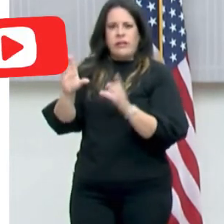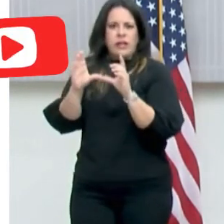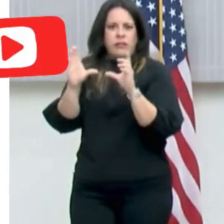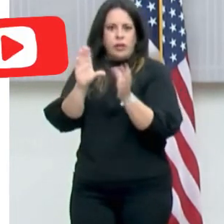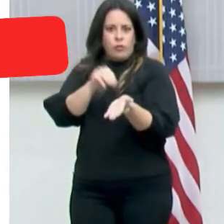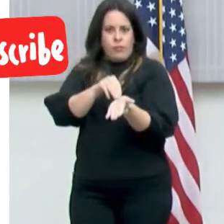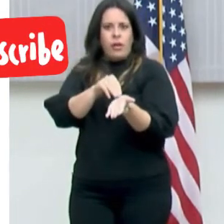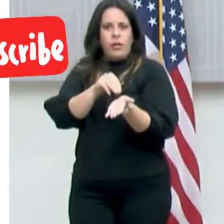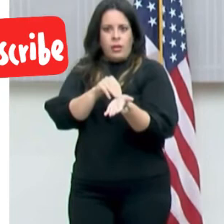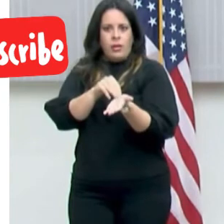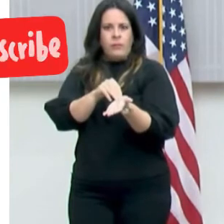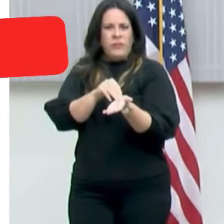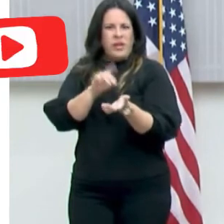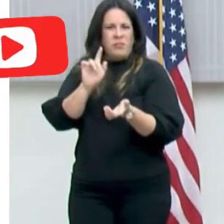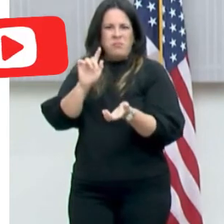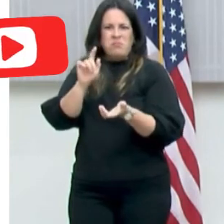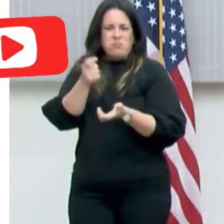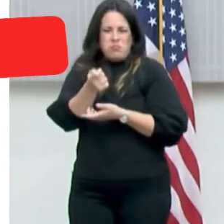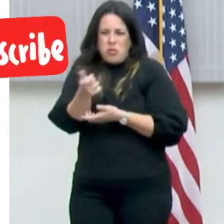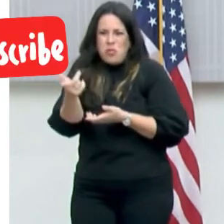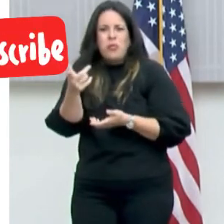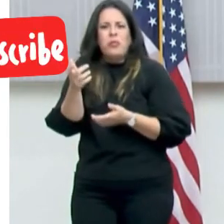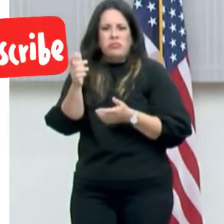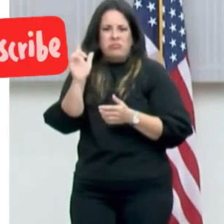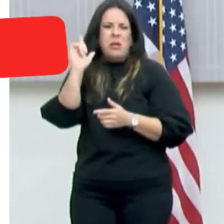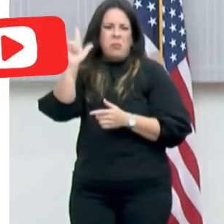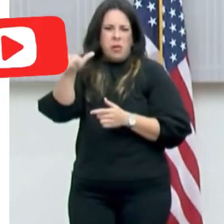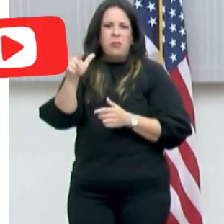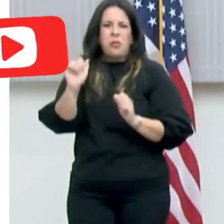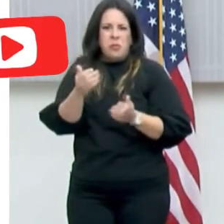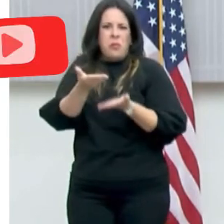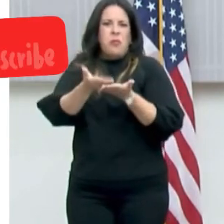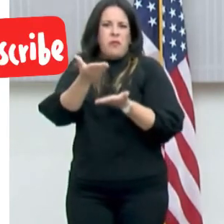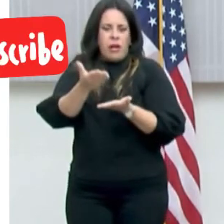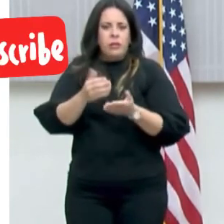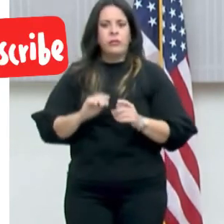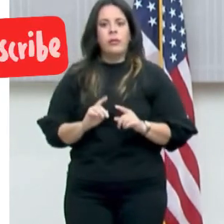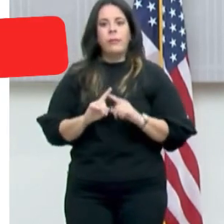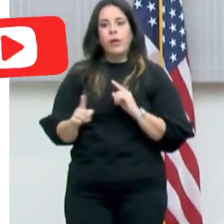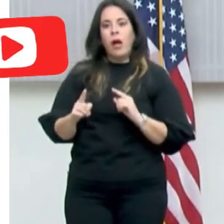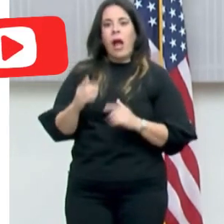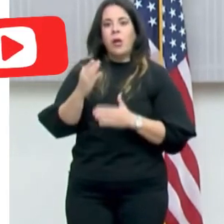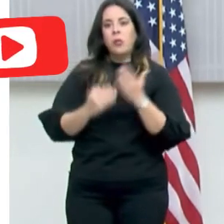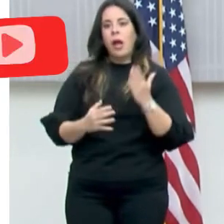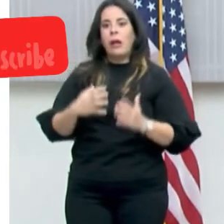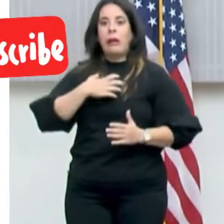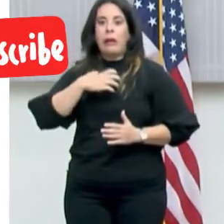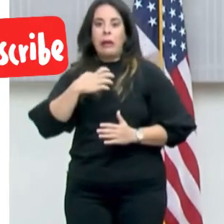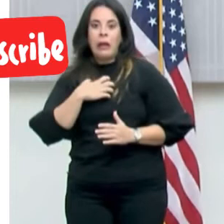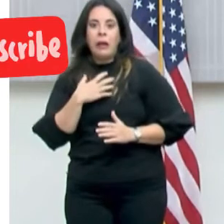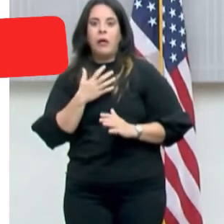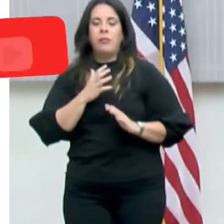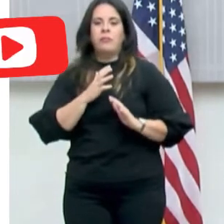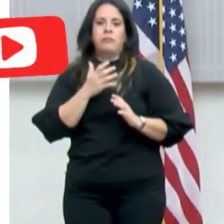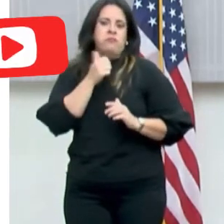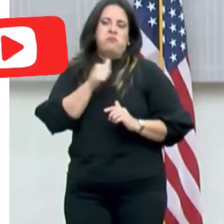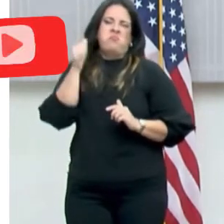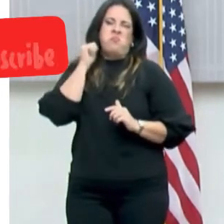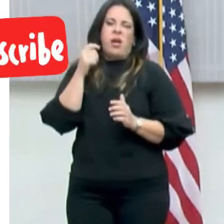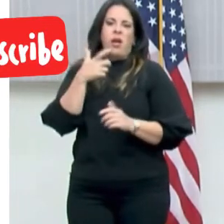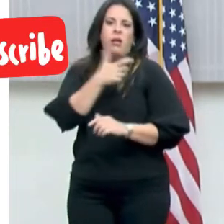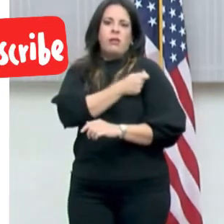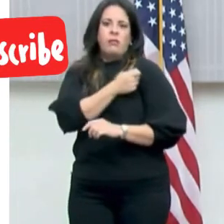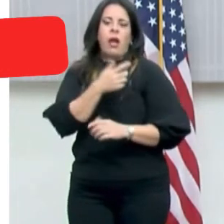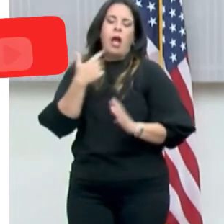médica. Es bien bajo, lo podemos validar. Y en cuanto a objeciones de naturaleza por